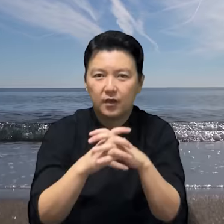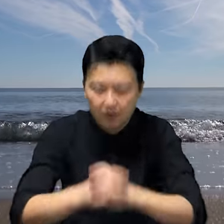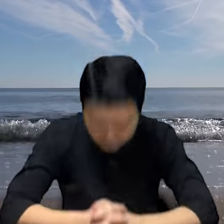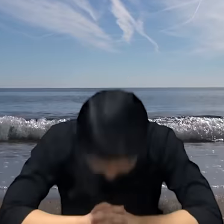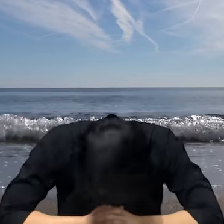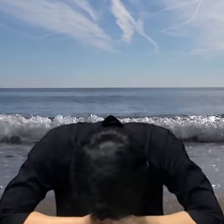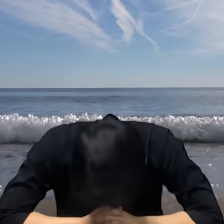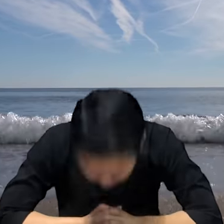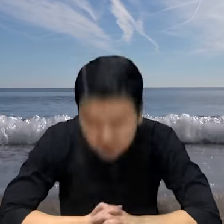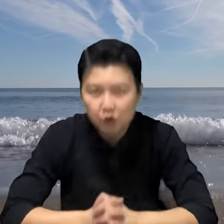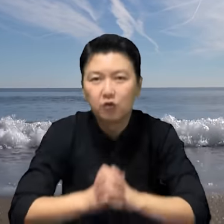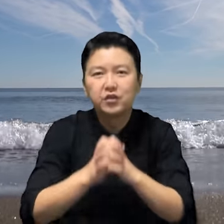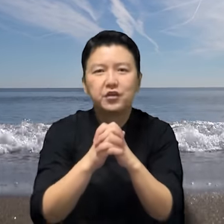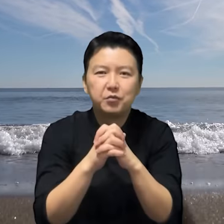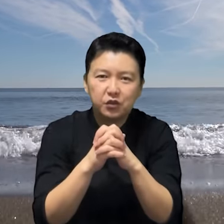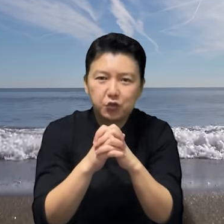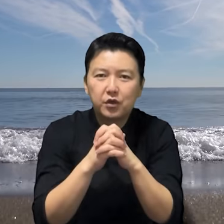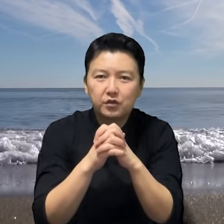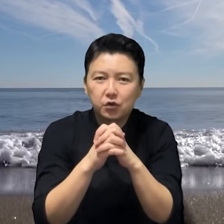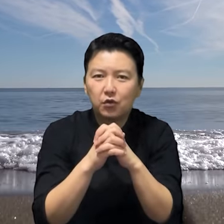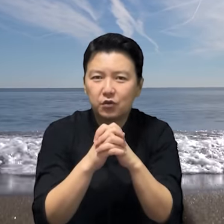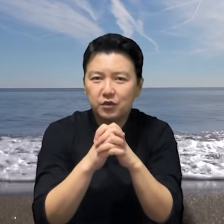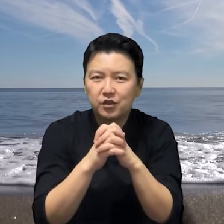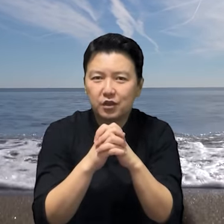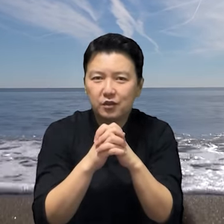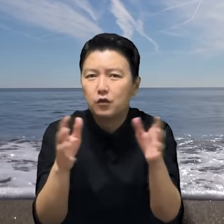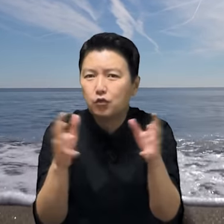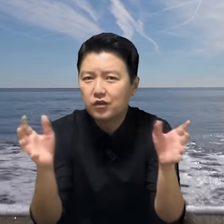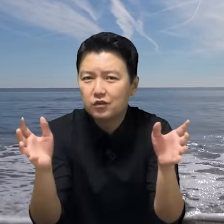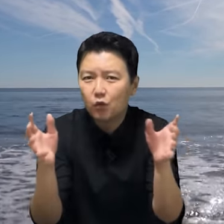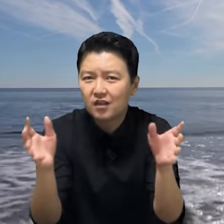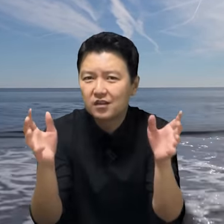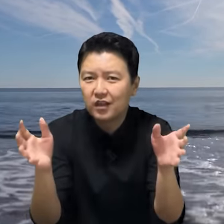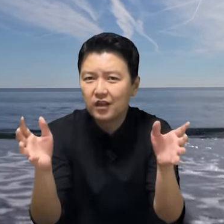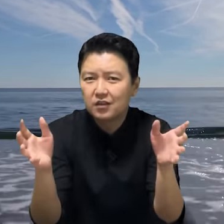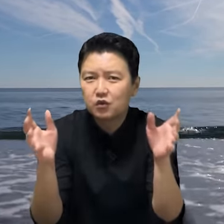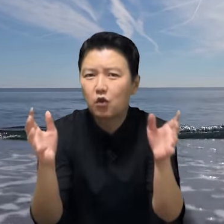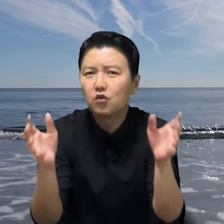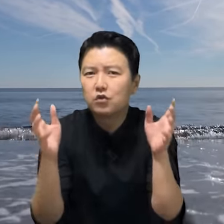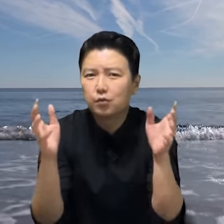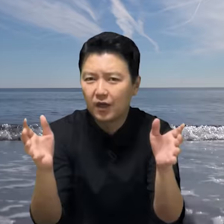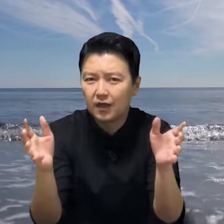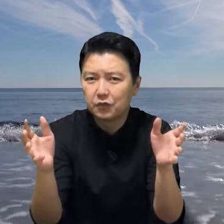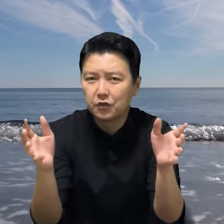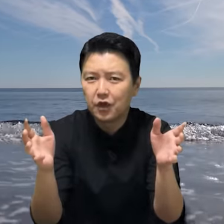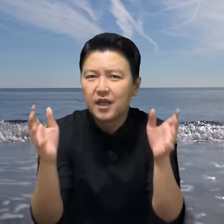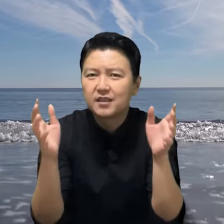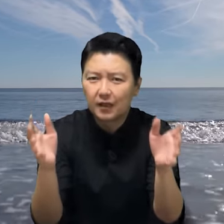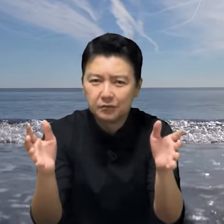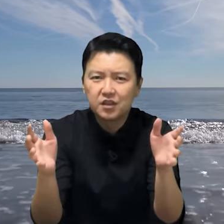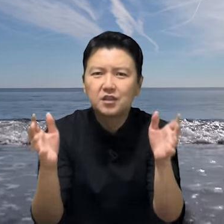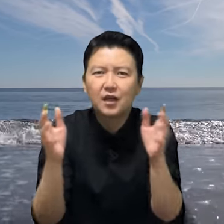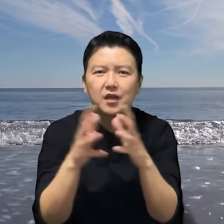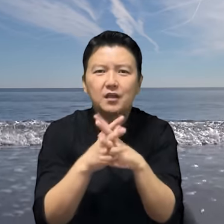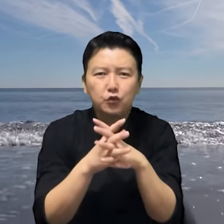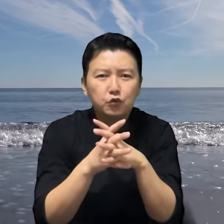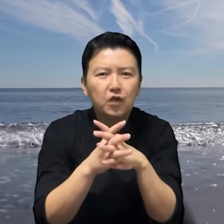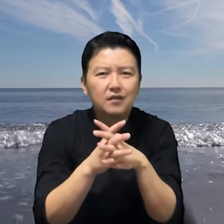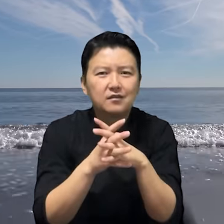안녕하세요. 종일TV 최종일입니다. 루리는 왕정하이한테 총을 부탁한 뒤 잠시나마 육아를